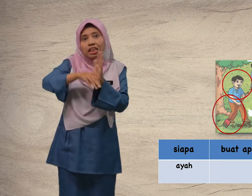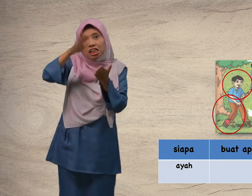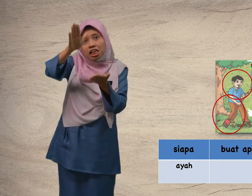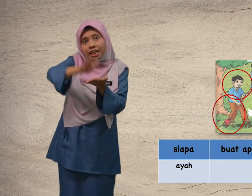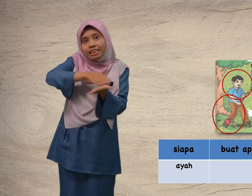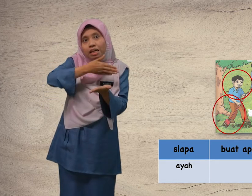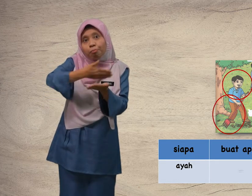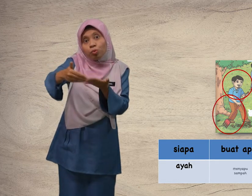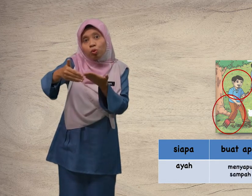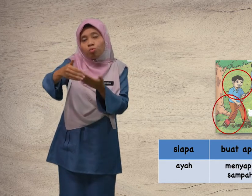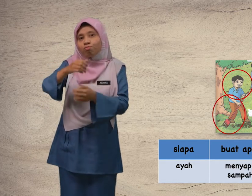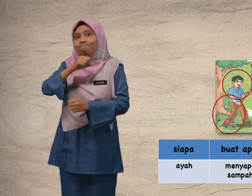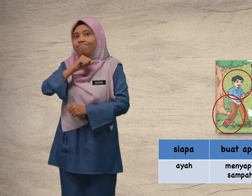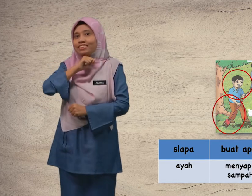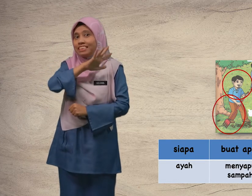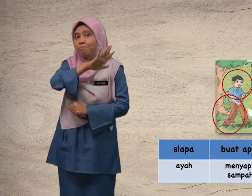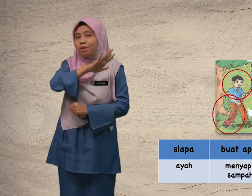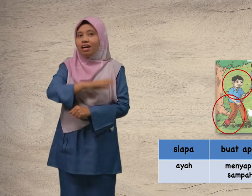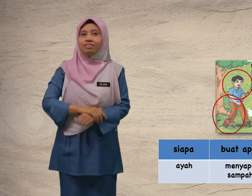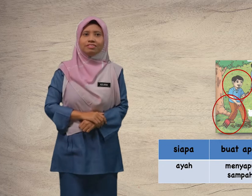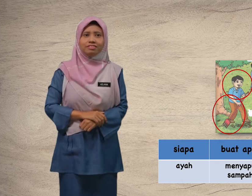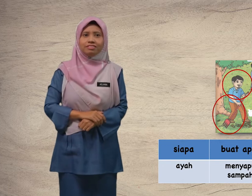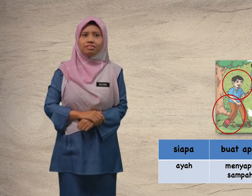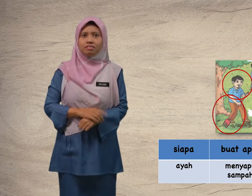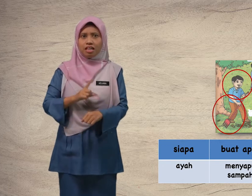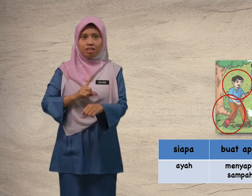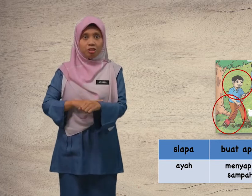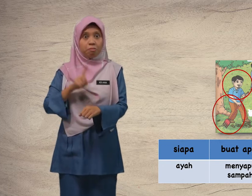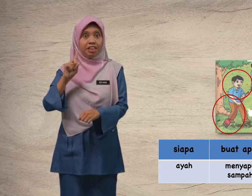menyapu sampah. Di mana?